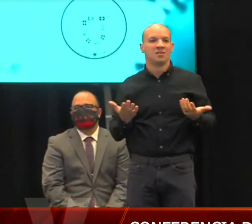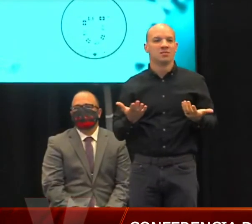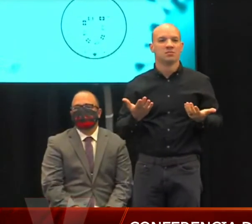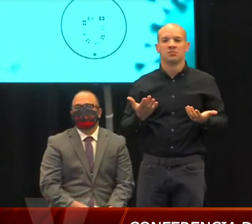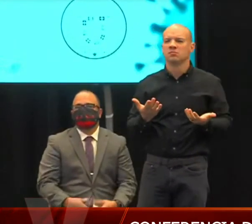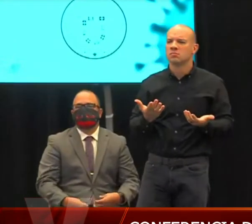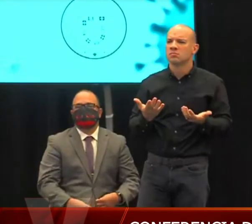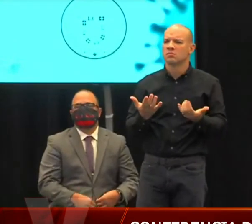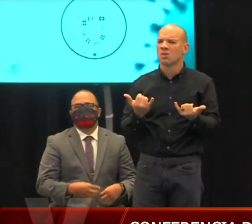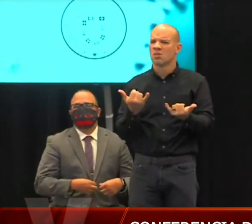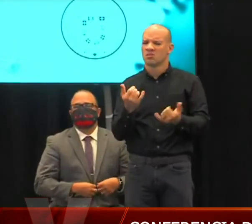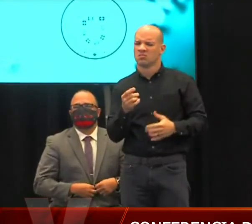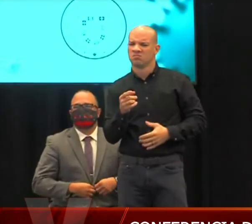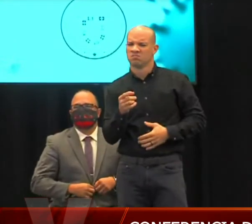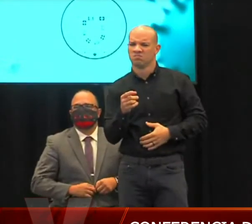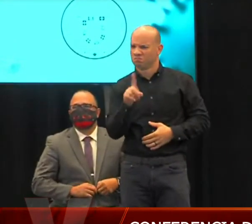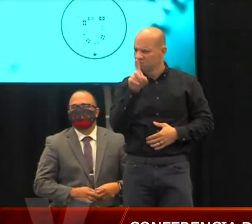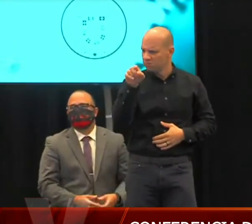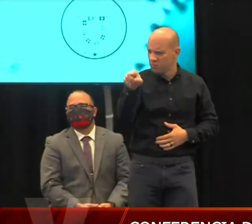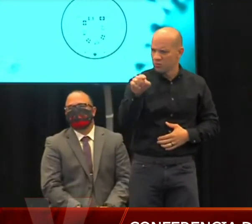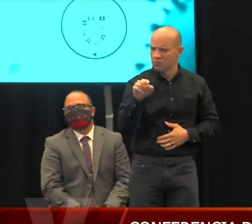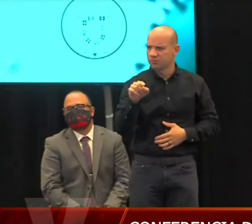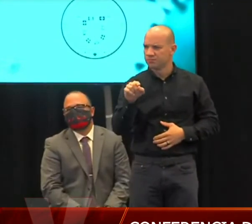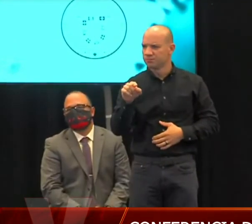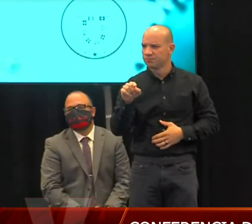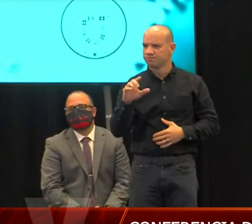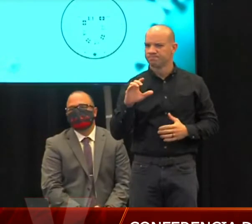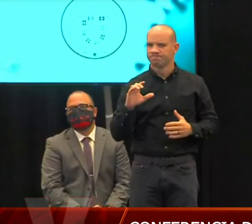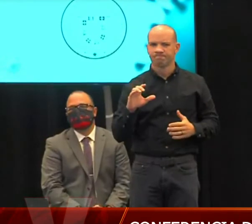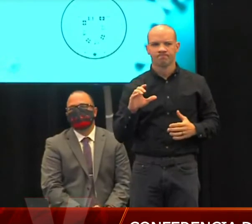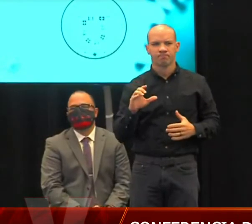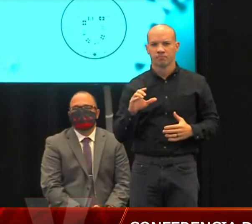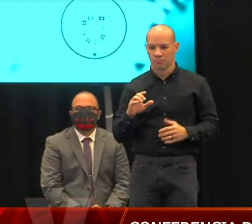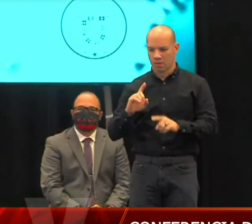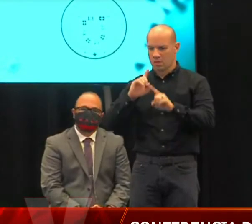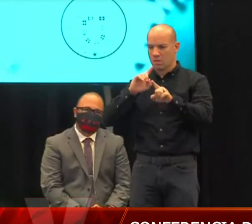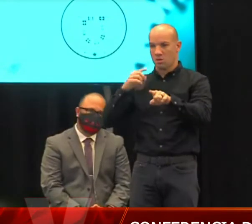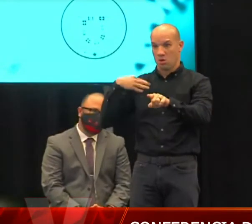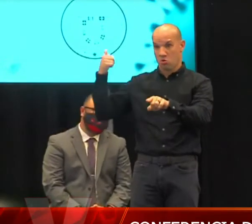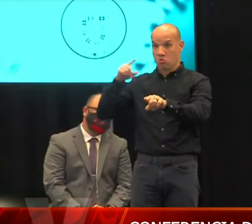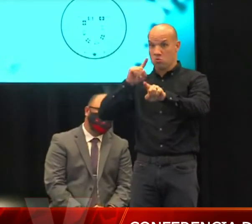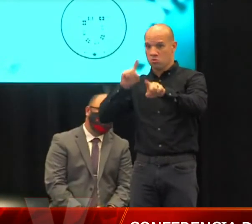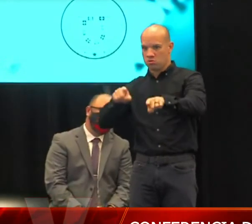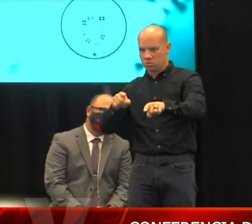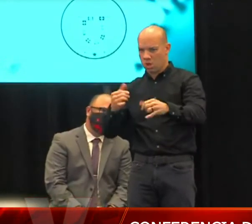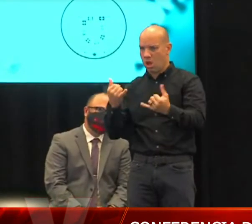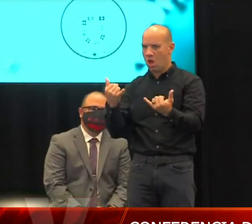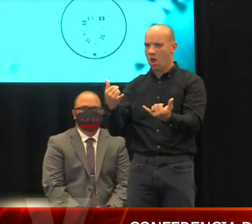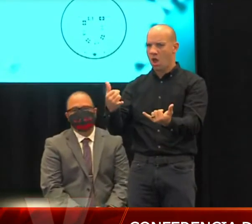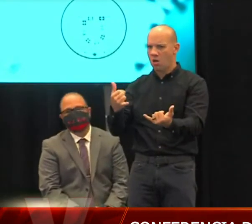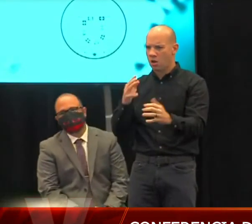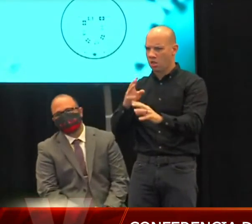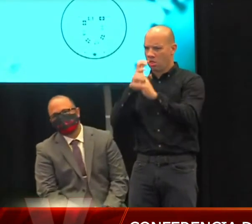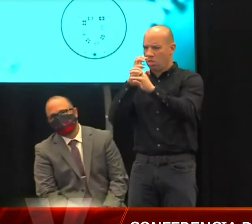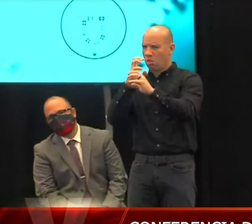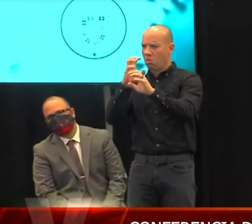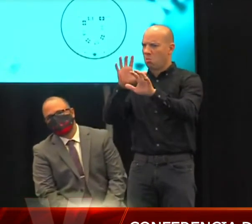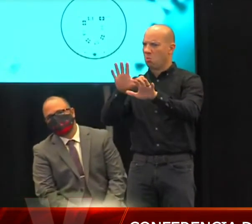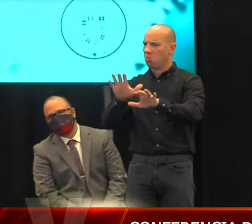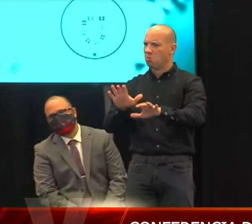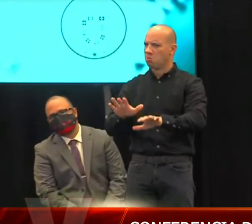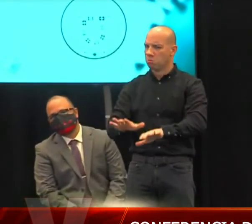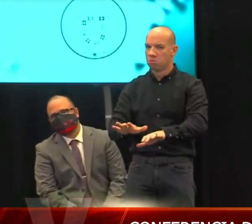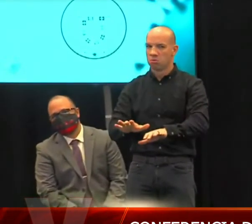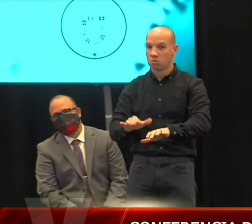¿qué mensaje usted puede dar? Porque si esta orden ejecutiva, al ser un poco más flexible, aumenta los casos, pues obviamente